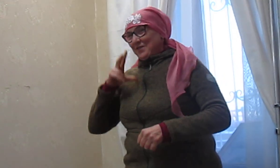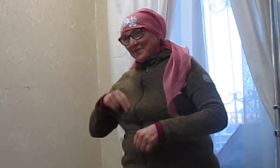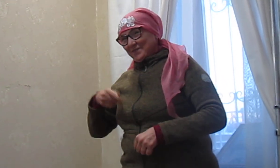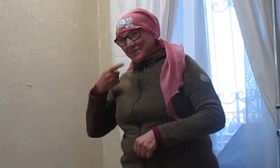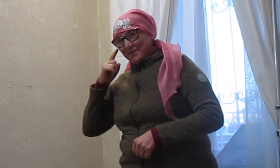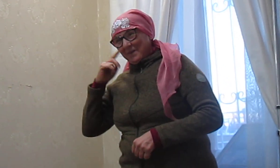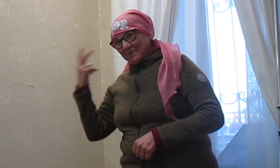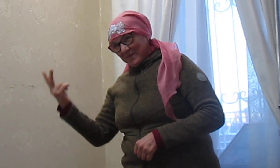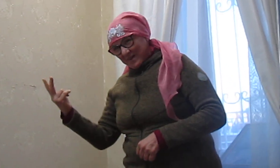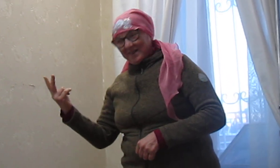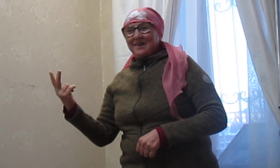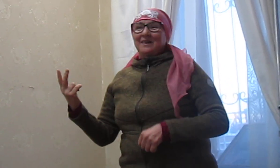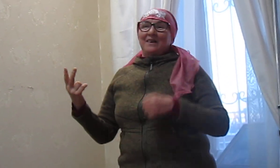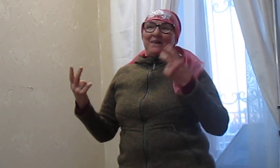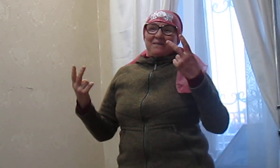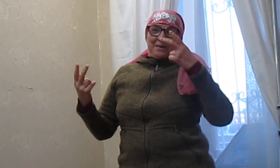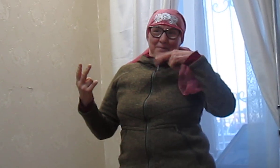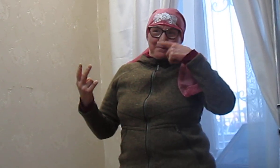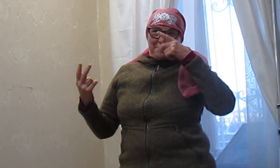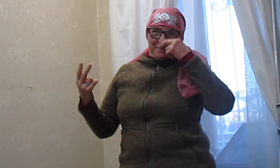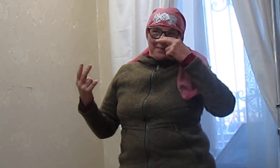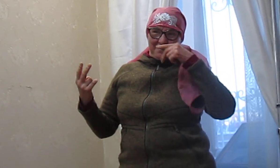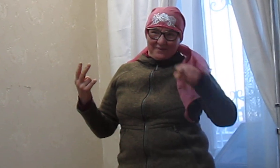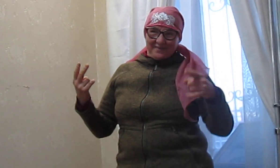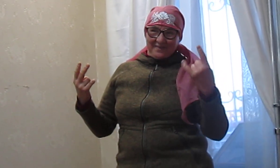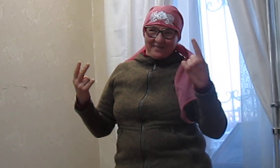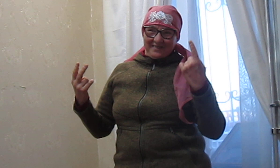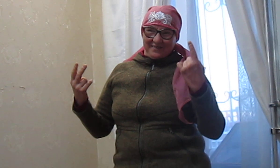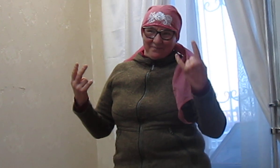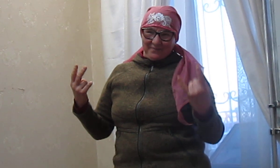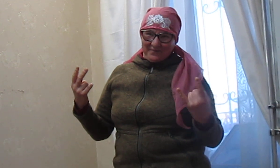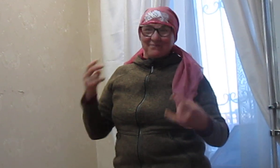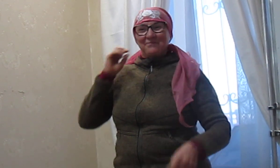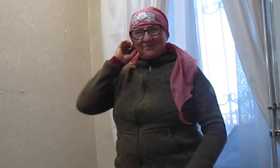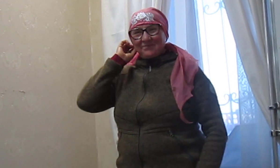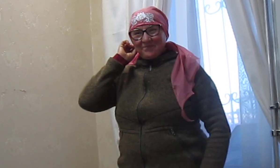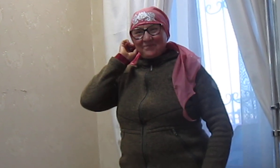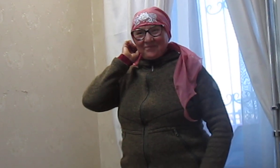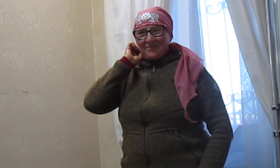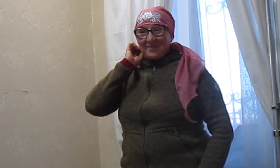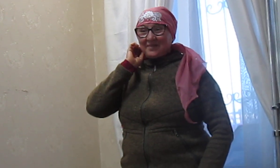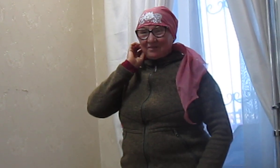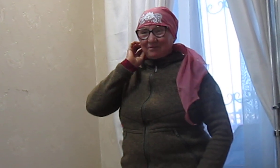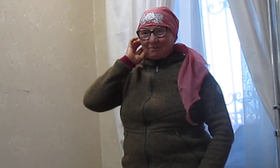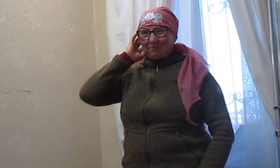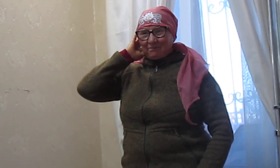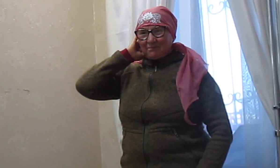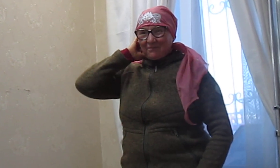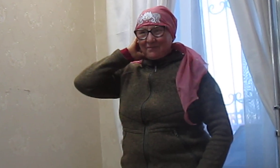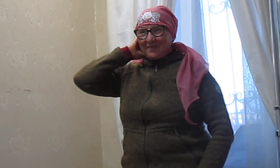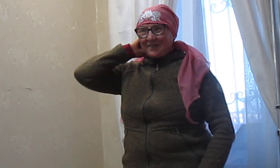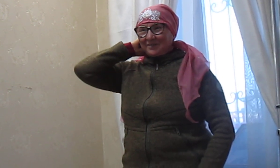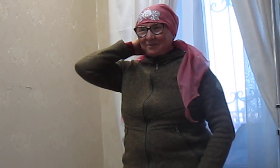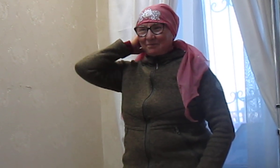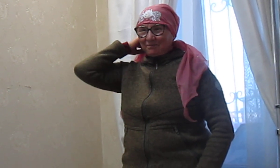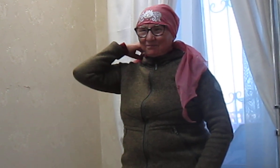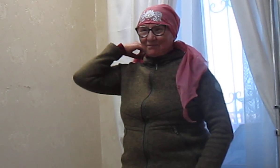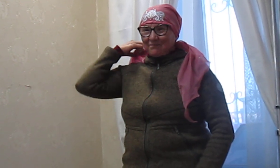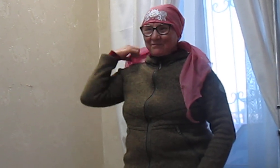У старшей дочери двое, две девочки. У младшей. Ага, я забыла про старшую дочку. же сын, два